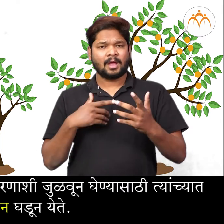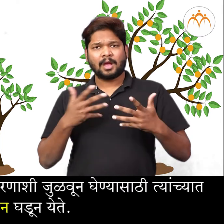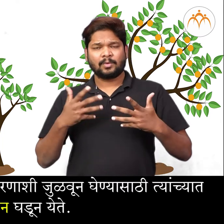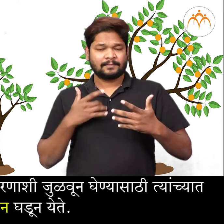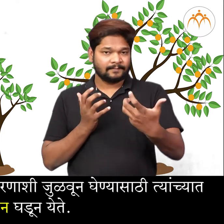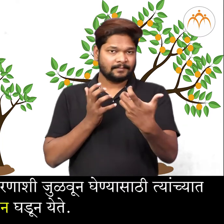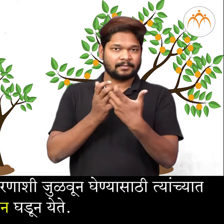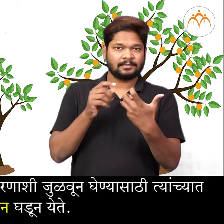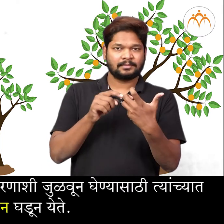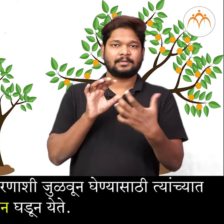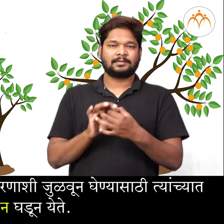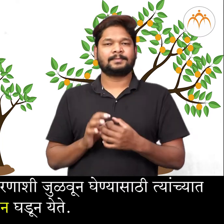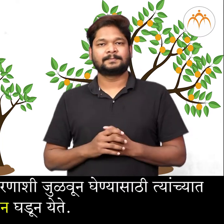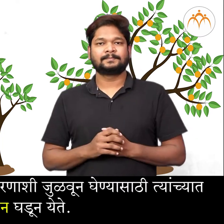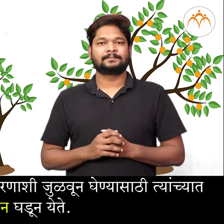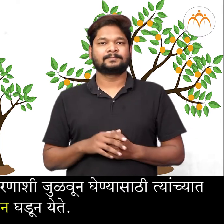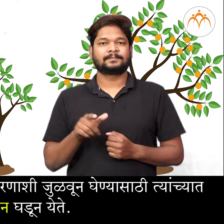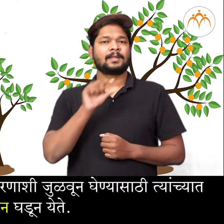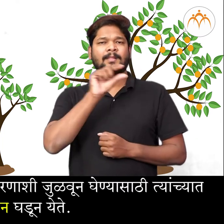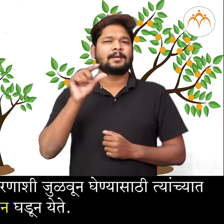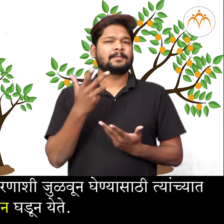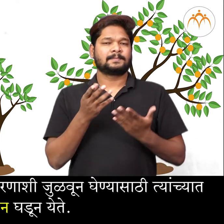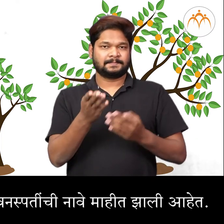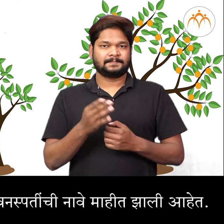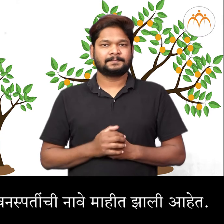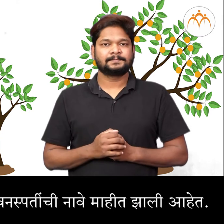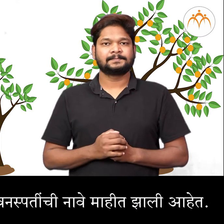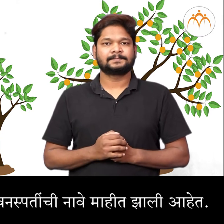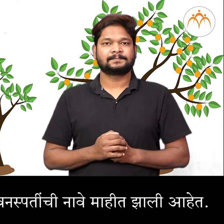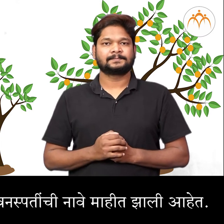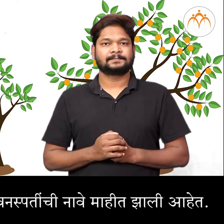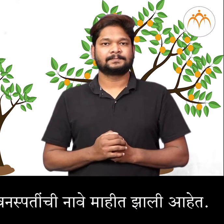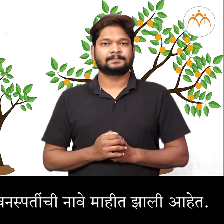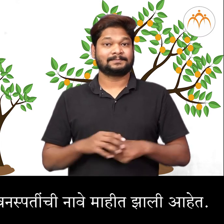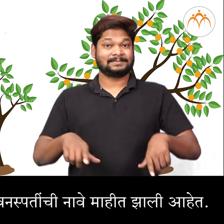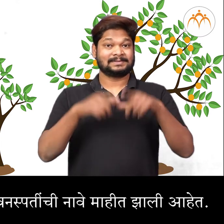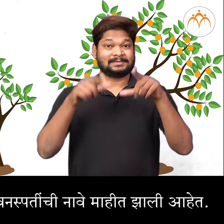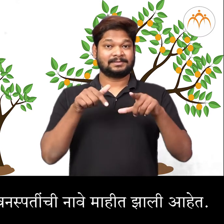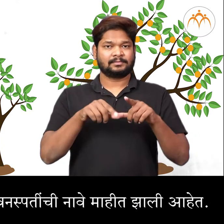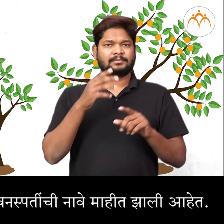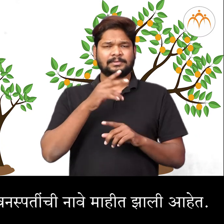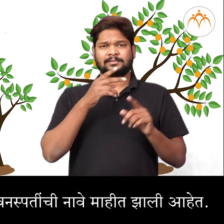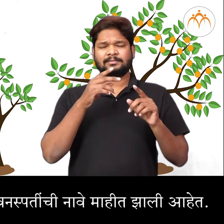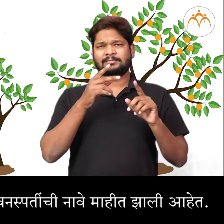त्यांचात अनुकूलन घडूनी एते। त्या मुले तुम्हला आता अनेक वनस्पती ची नावे महिती